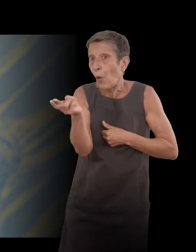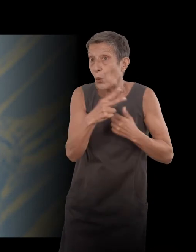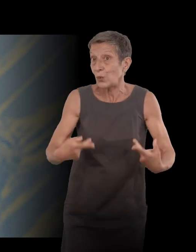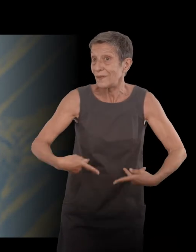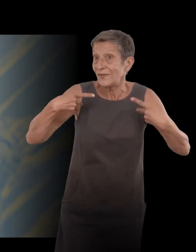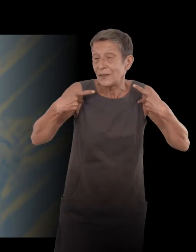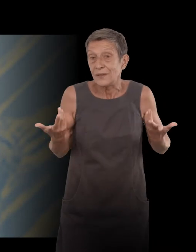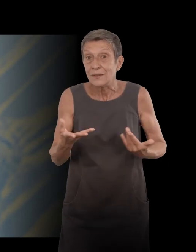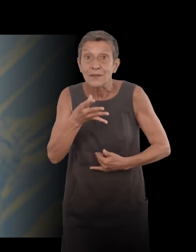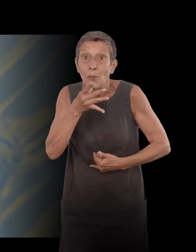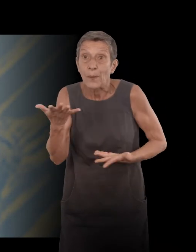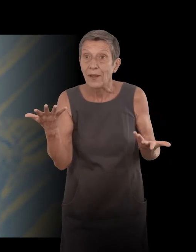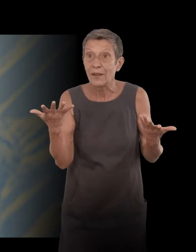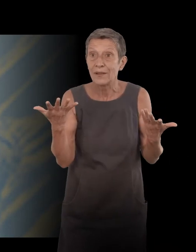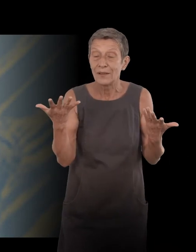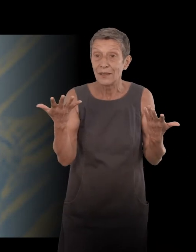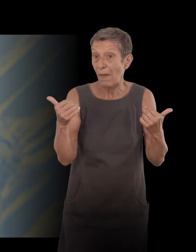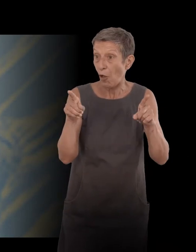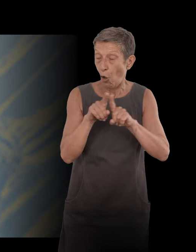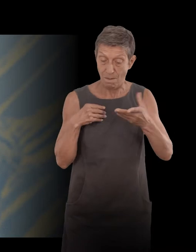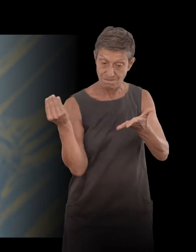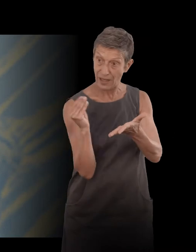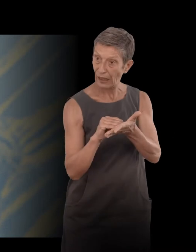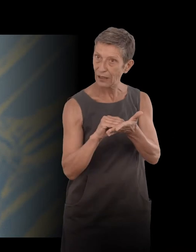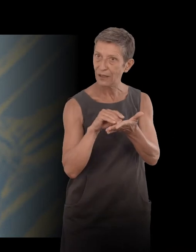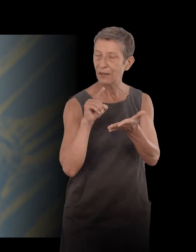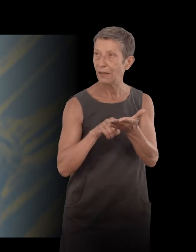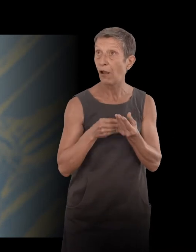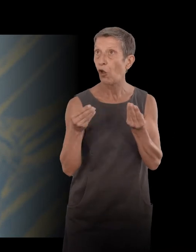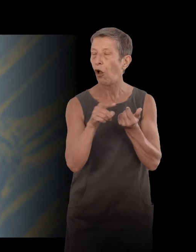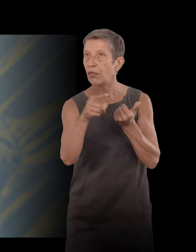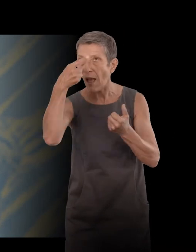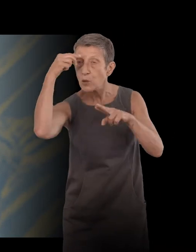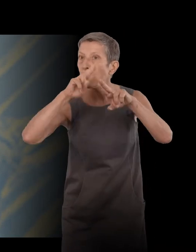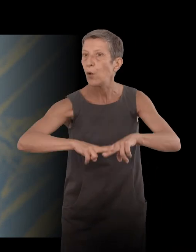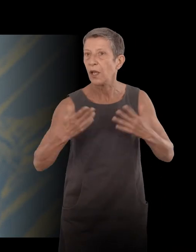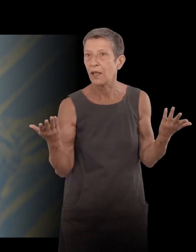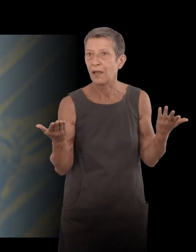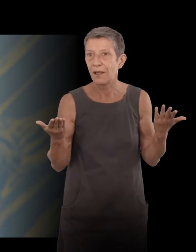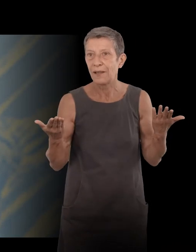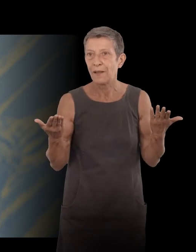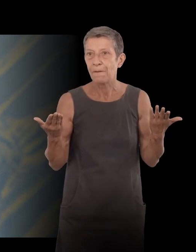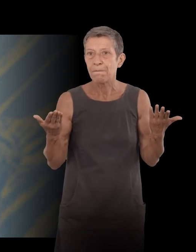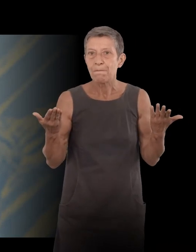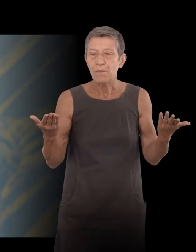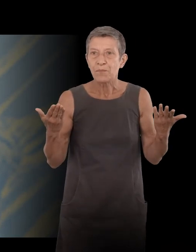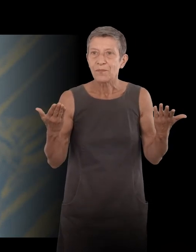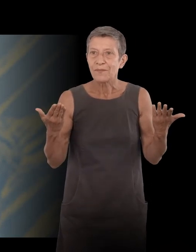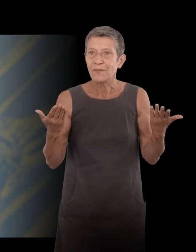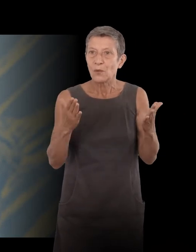but... I'm going leave a souvenir. I know that thanks to Berg et Beck, because I was also